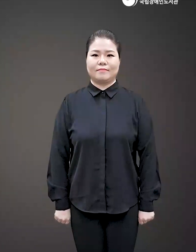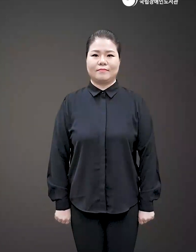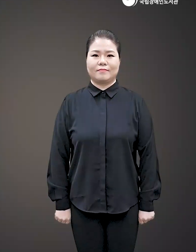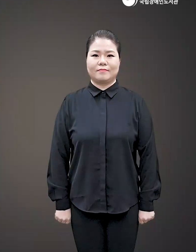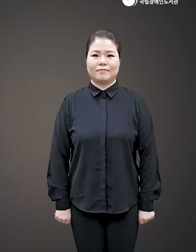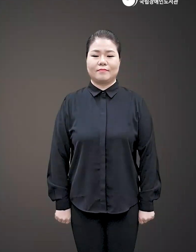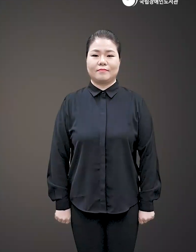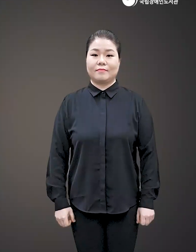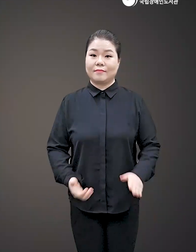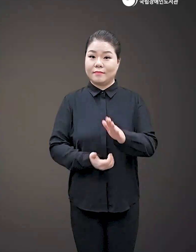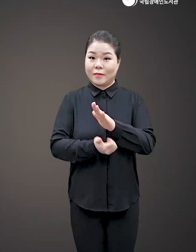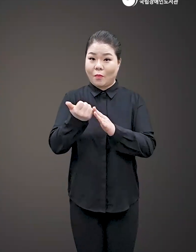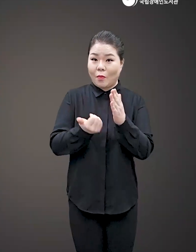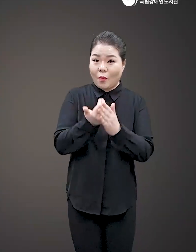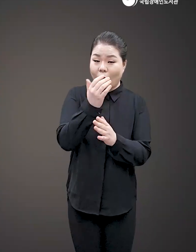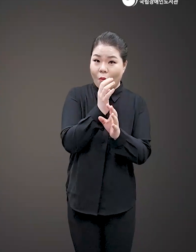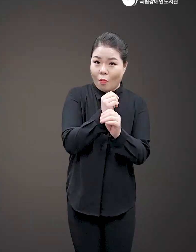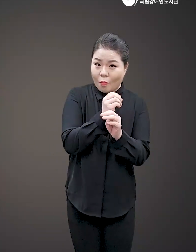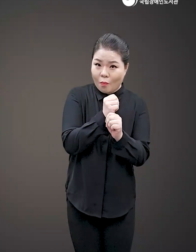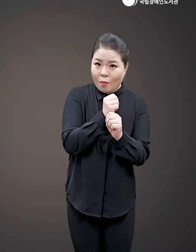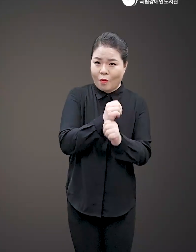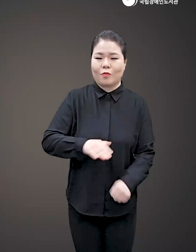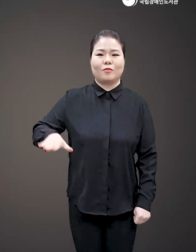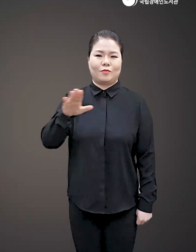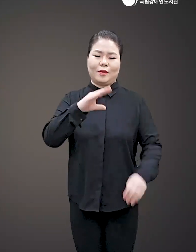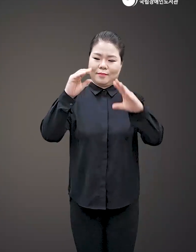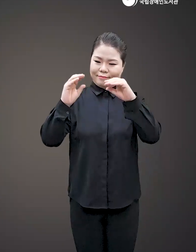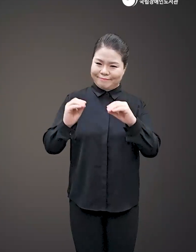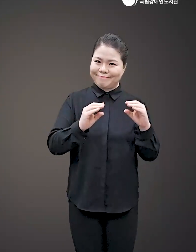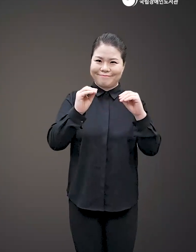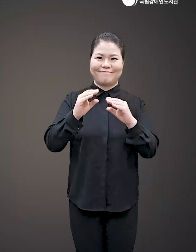희망은 우리가 말할 때만 찾아온다